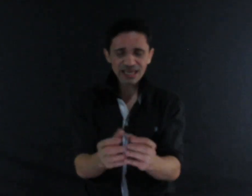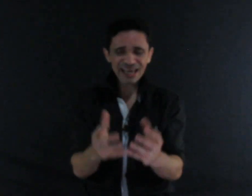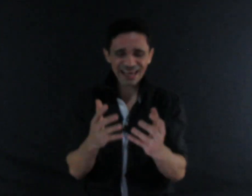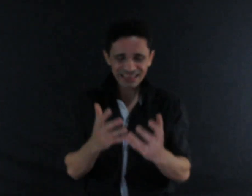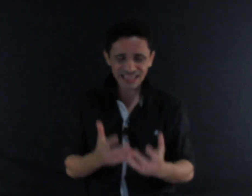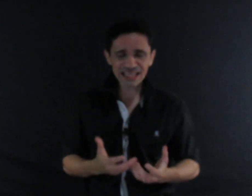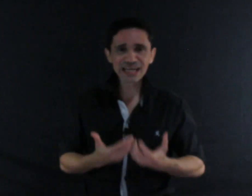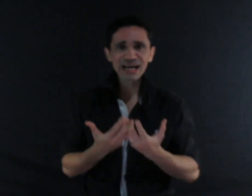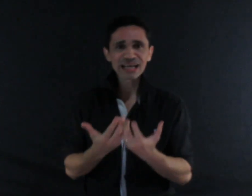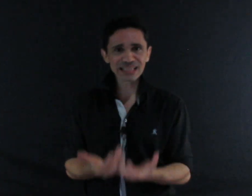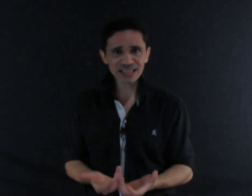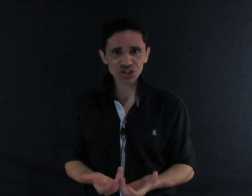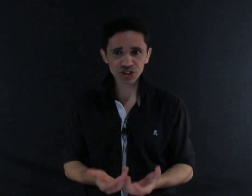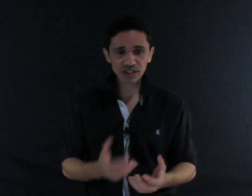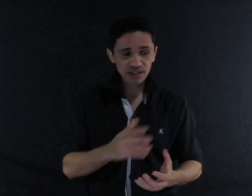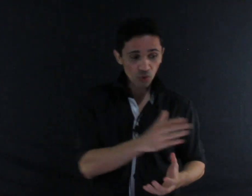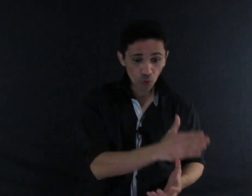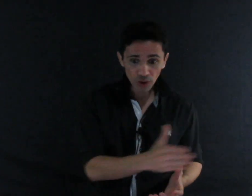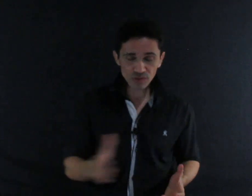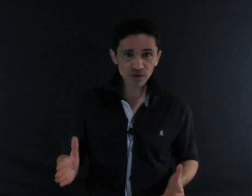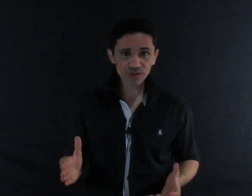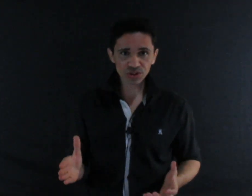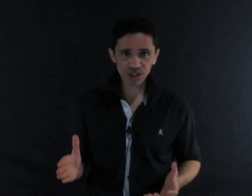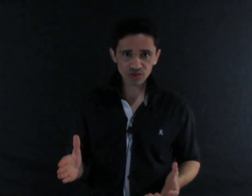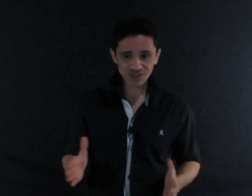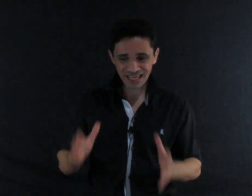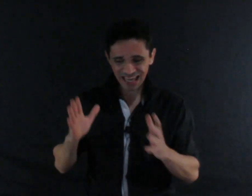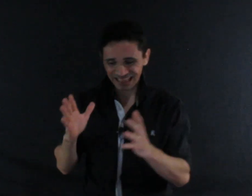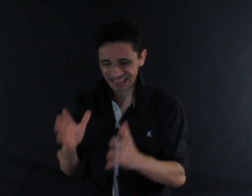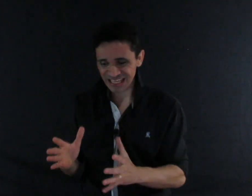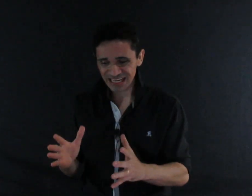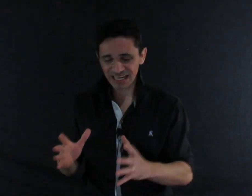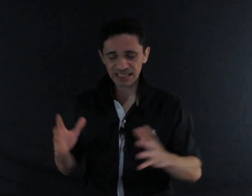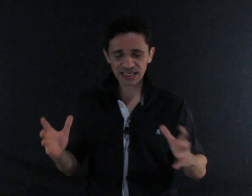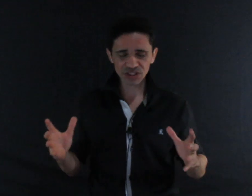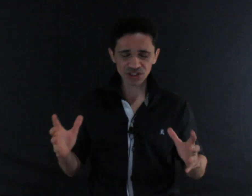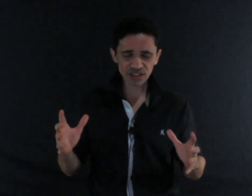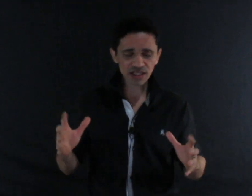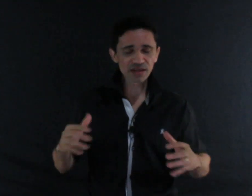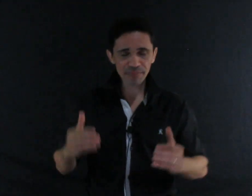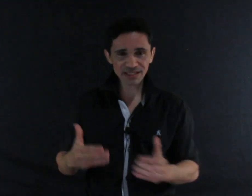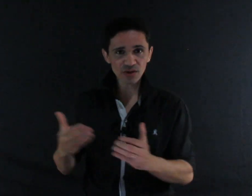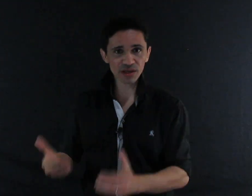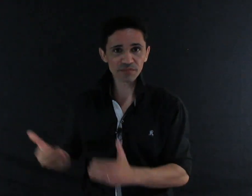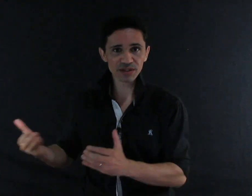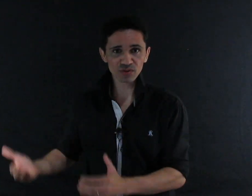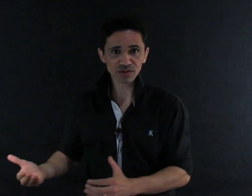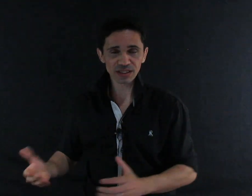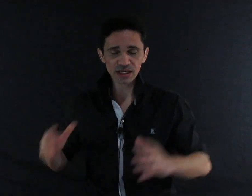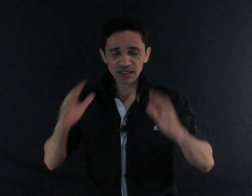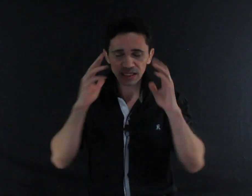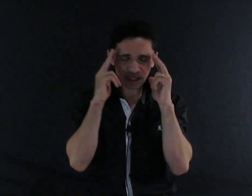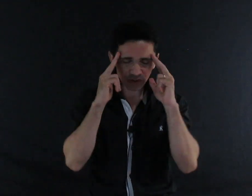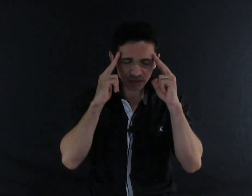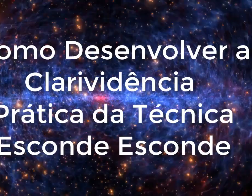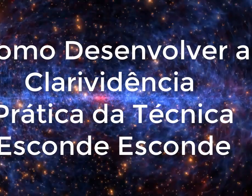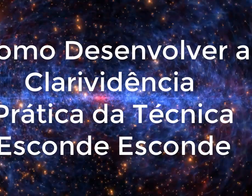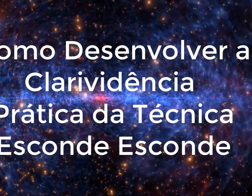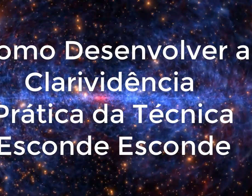retenha a energia. Olhe os objetos, retenha a energia e peça alguém para esconder. E aí, agora, você vai colocar